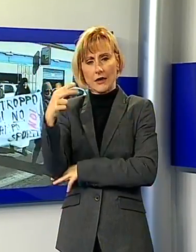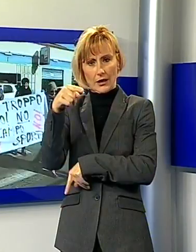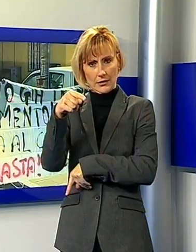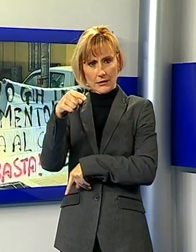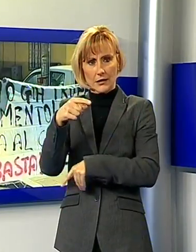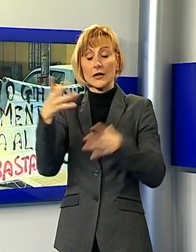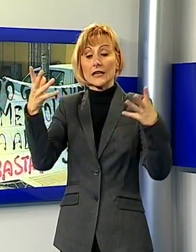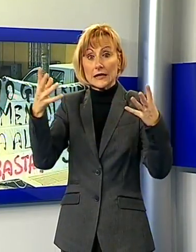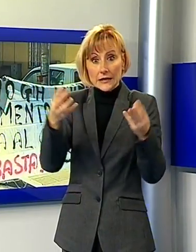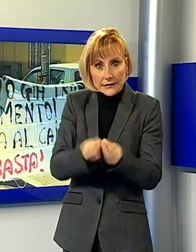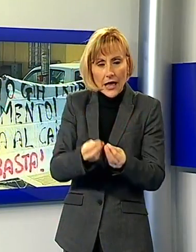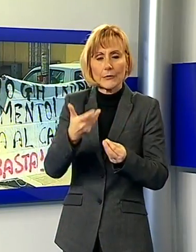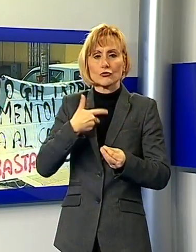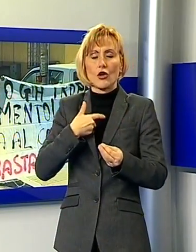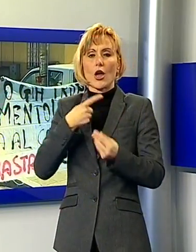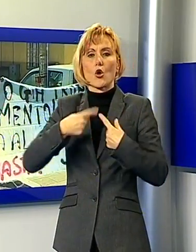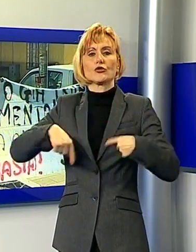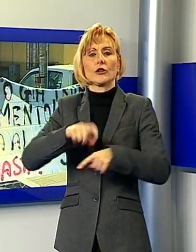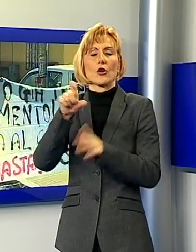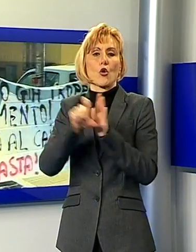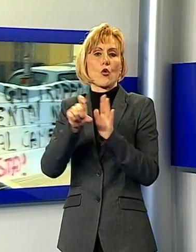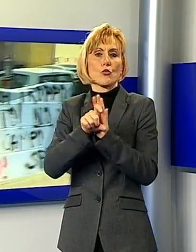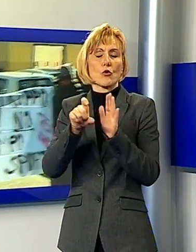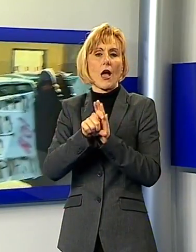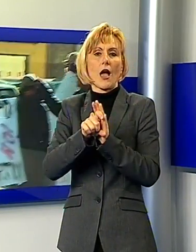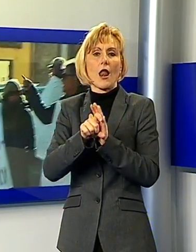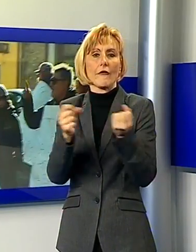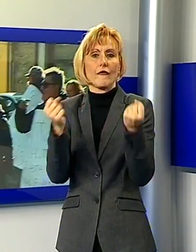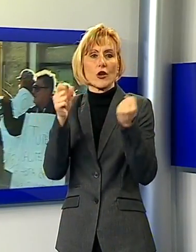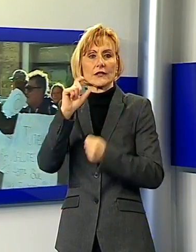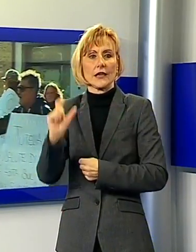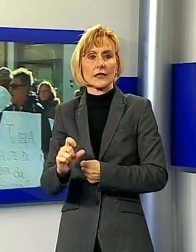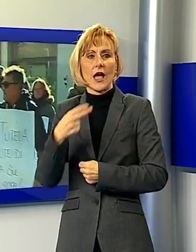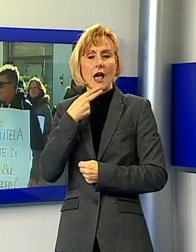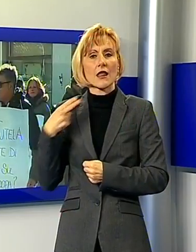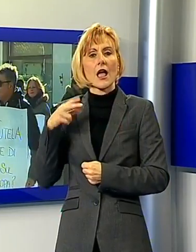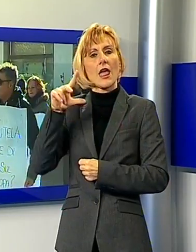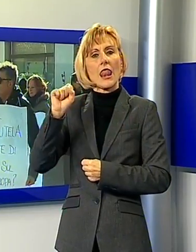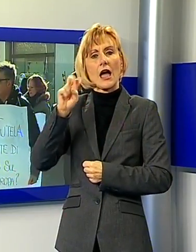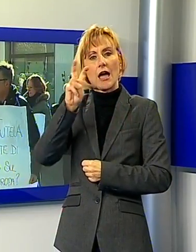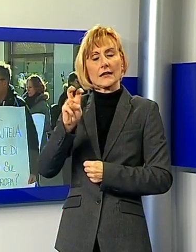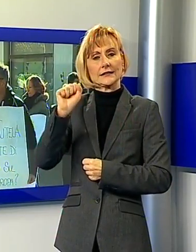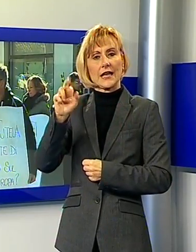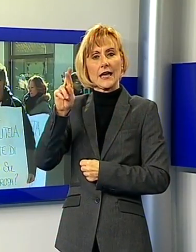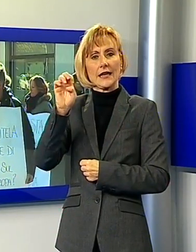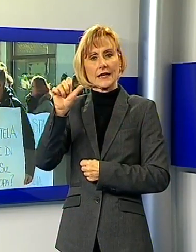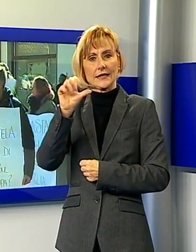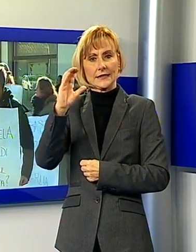consigliere comunale di Forza Italia, Daniele Lazzareschi. Secondo i manifestanti, la posa di un nuovo ripetitore è inutile